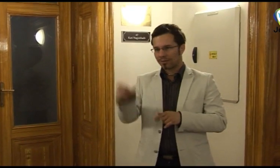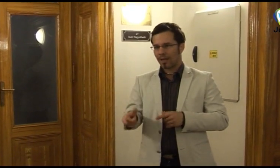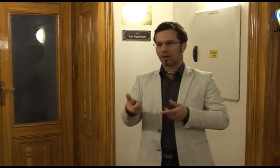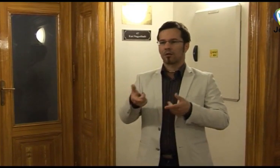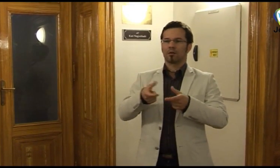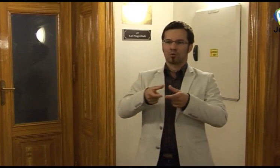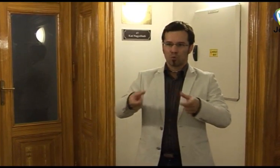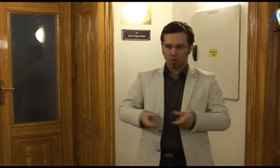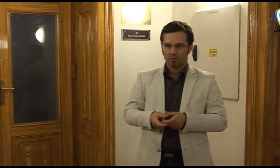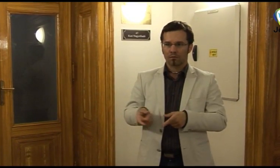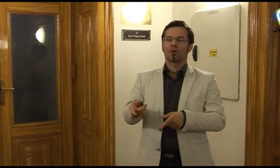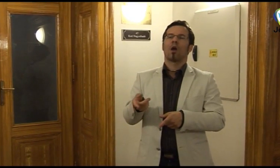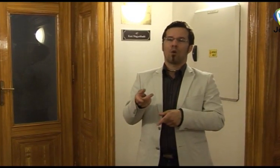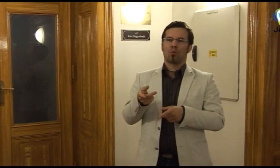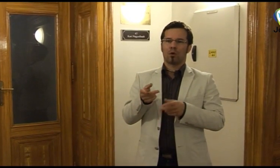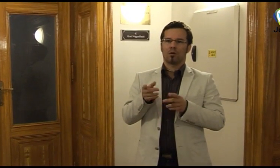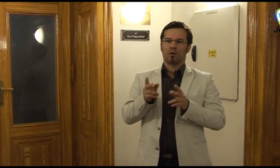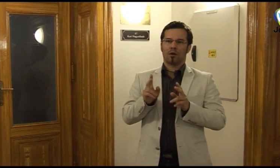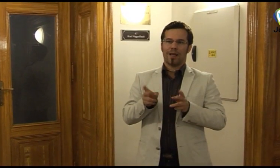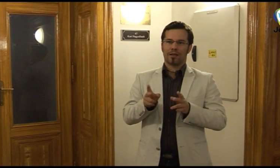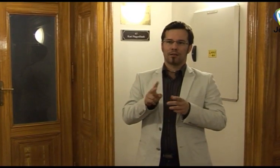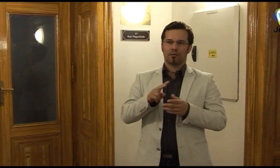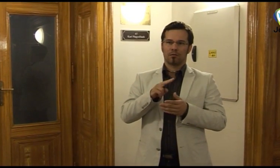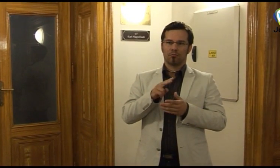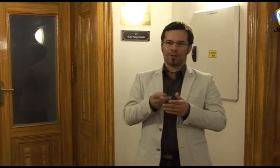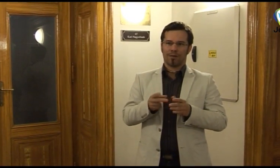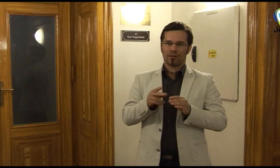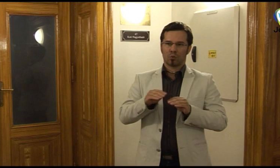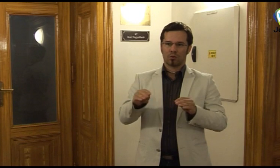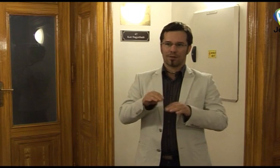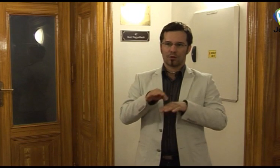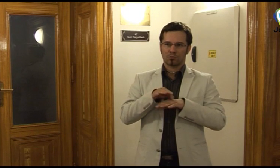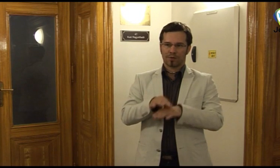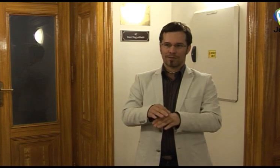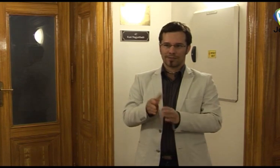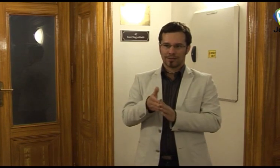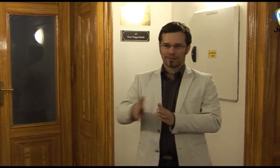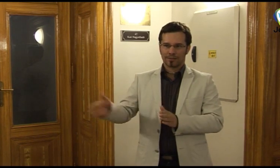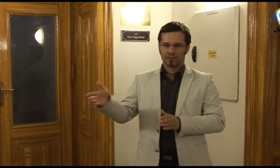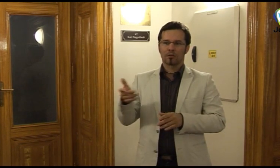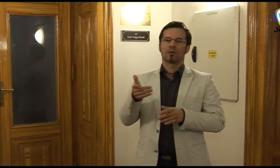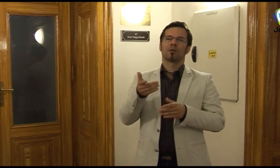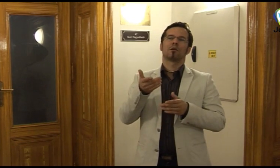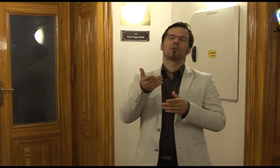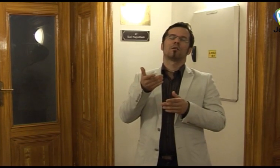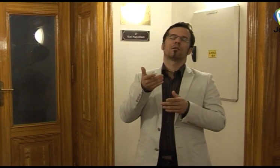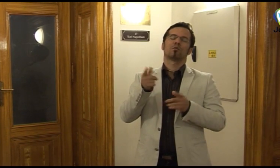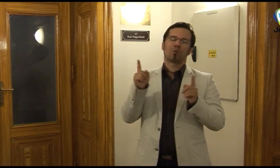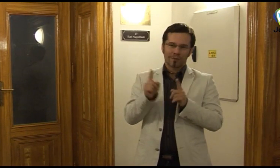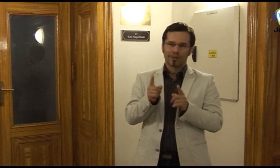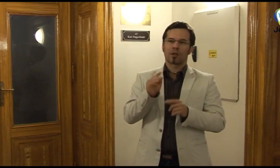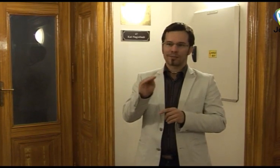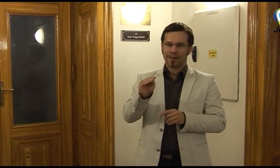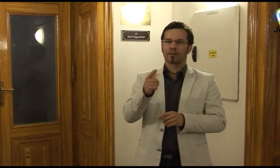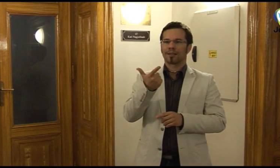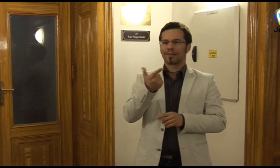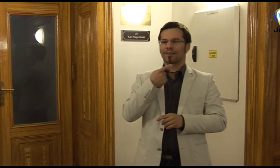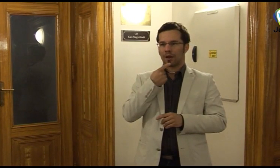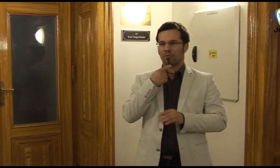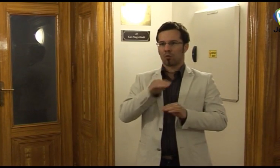elérjük azt a bizonyos dátumot, addig, ha már nyilván taglindeket kell gyártani, oktatási módszereket kell gyártani, és akkor